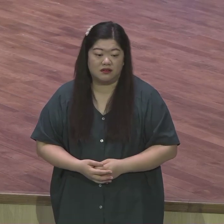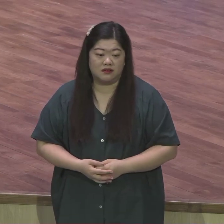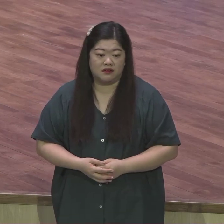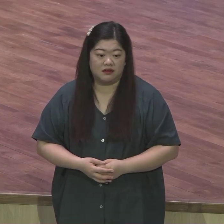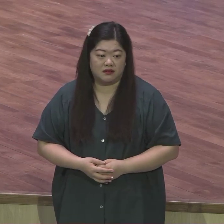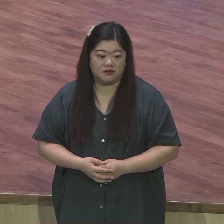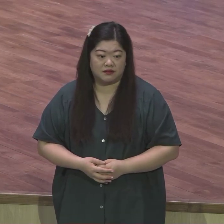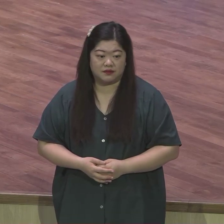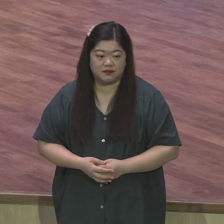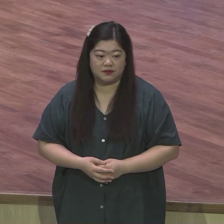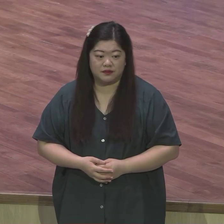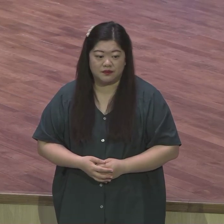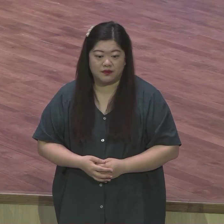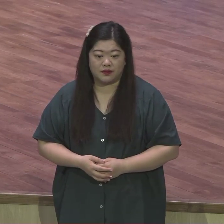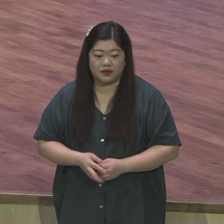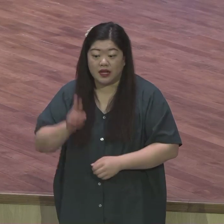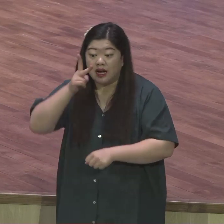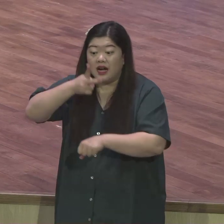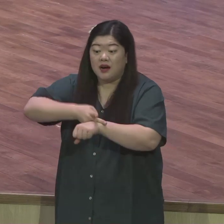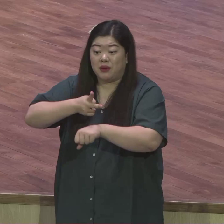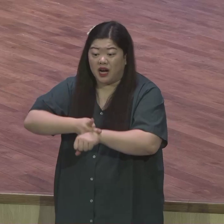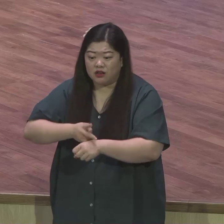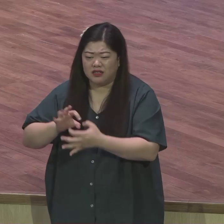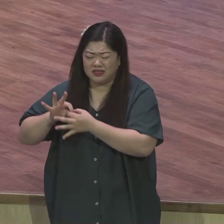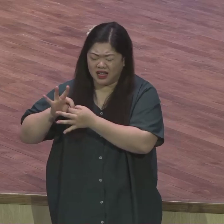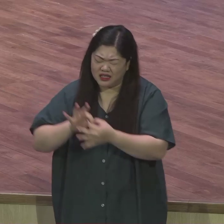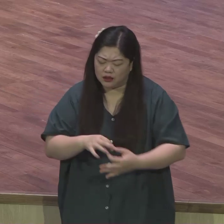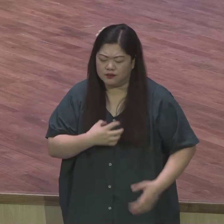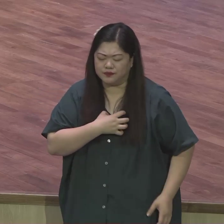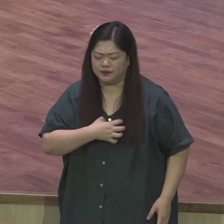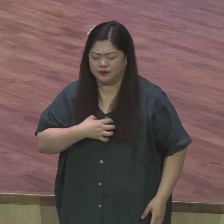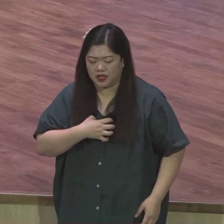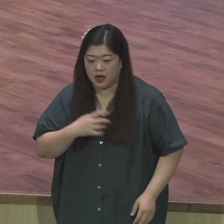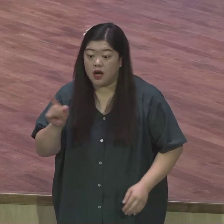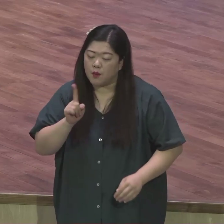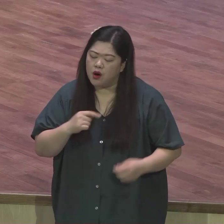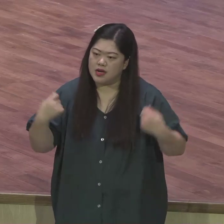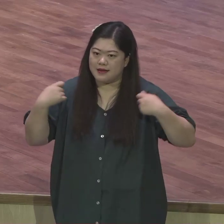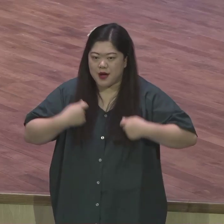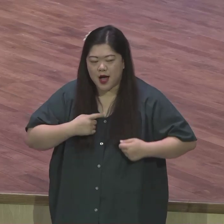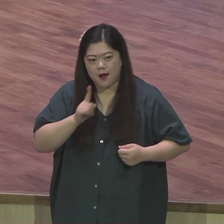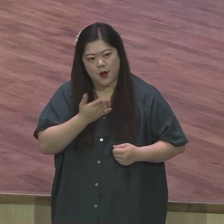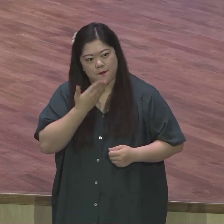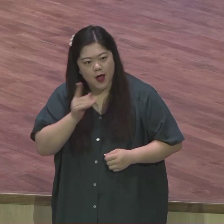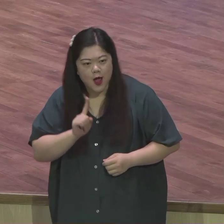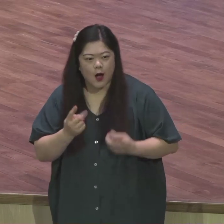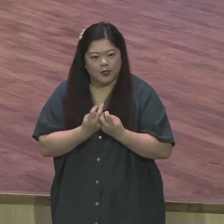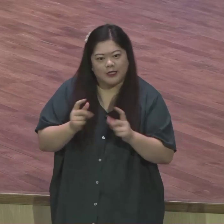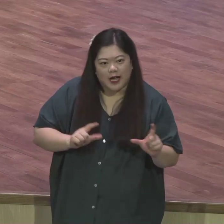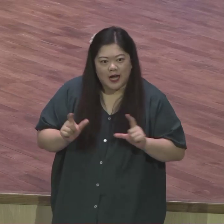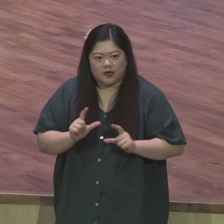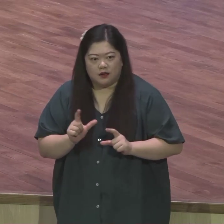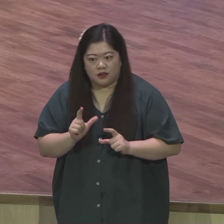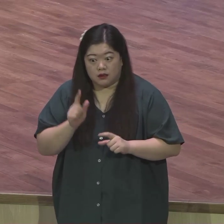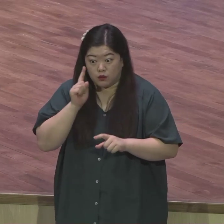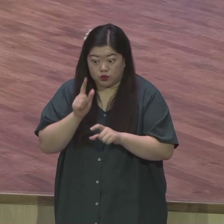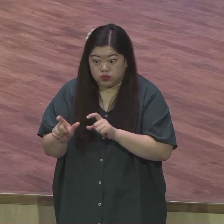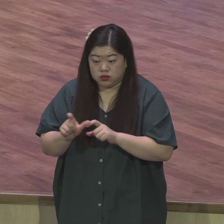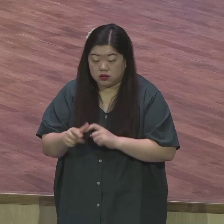바울의 큰 근심과 고통은 무엇이었습니까 무엇을 먹을까 무엇을 비가 어떻게 살까 여기에 대한